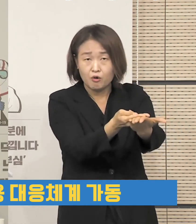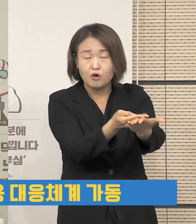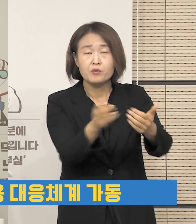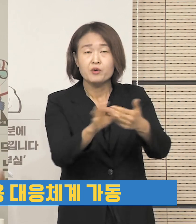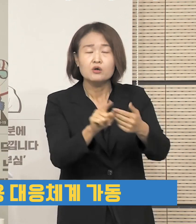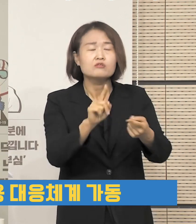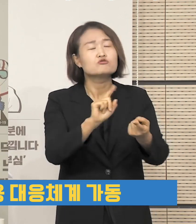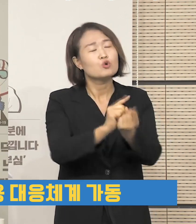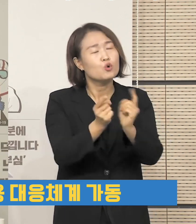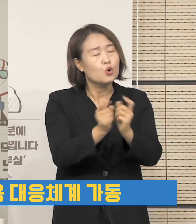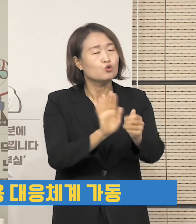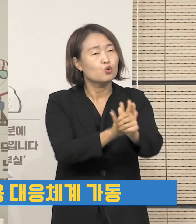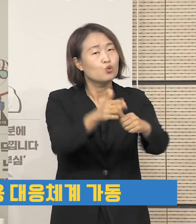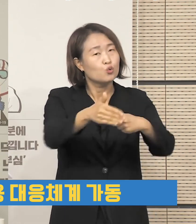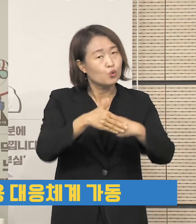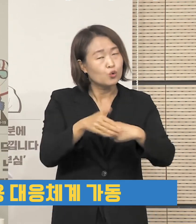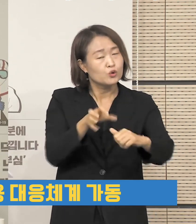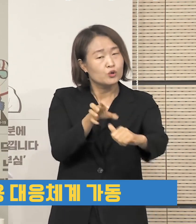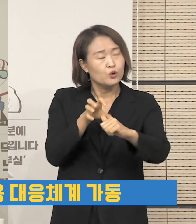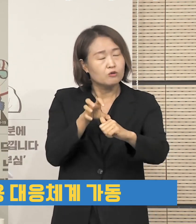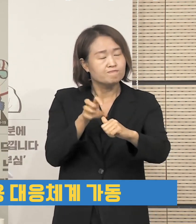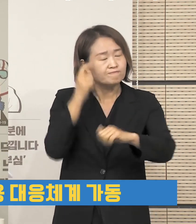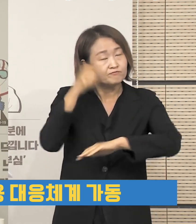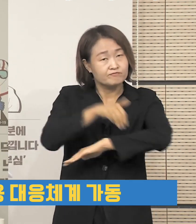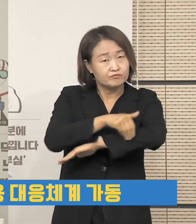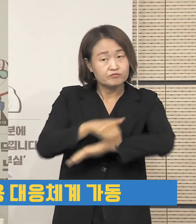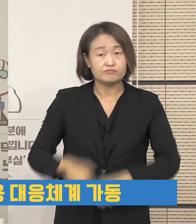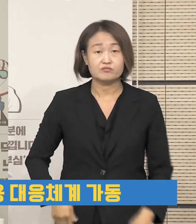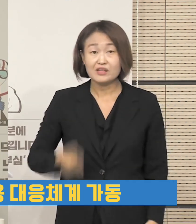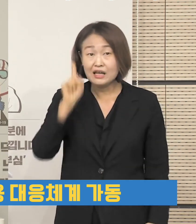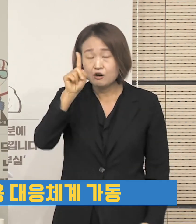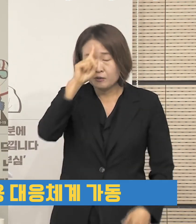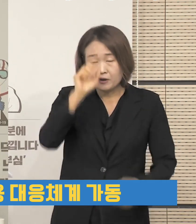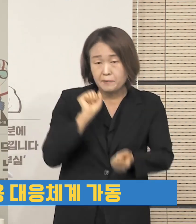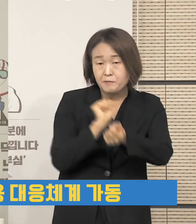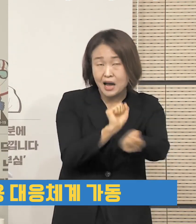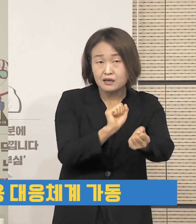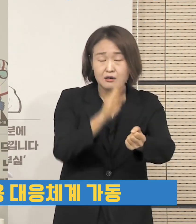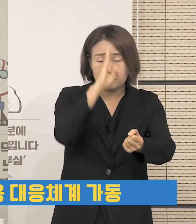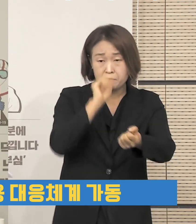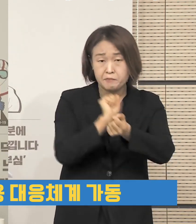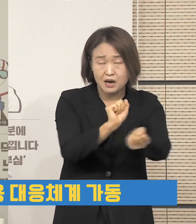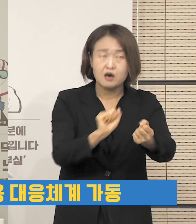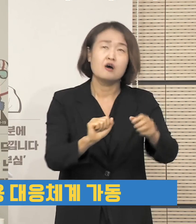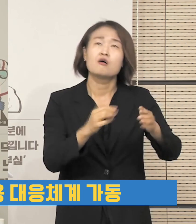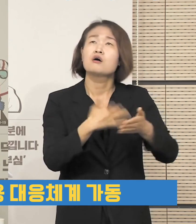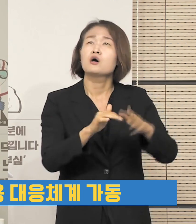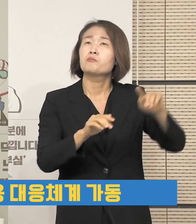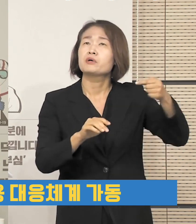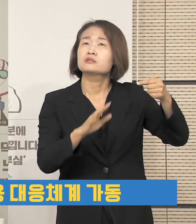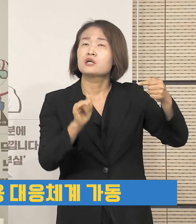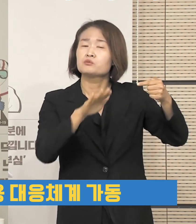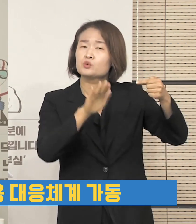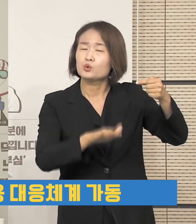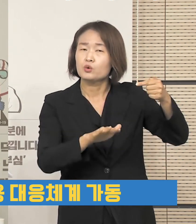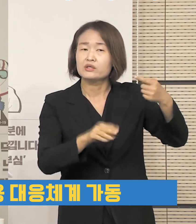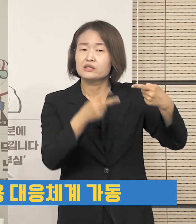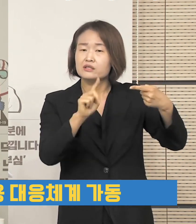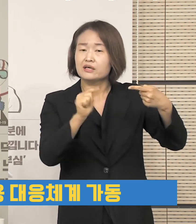계획입니다. 현재와 같이 하루 확진자가 100명 미만인 1단계,